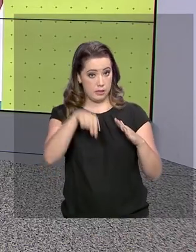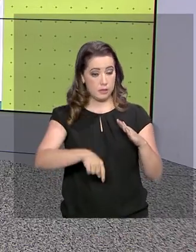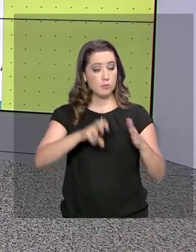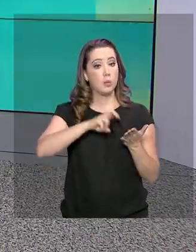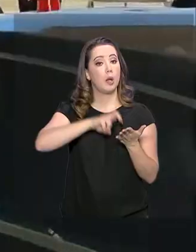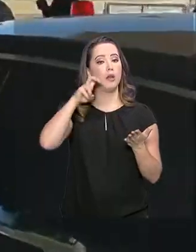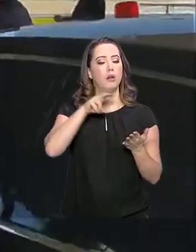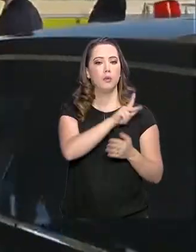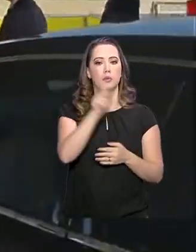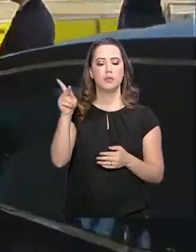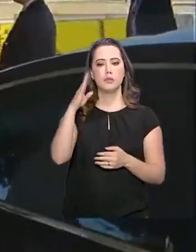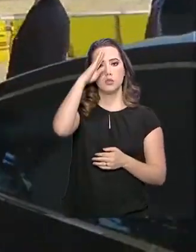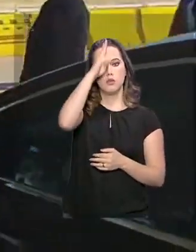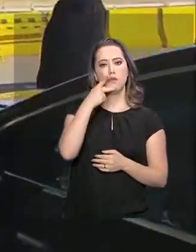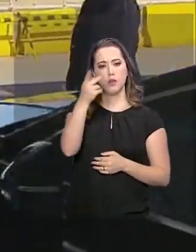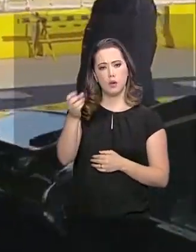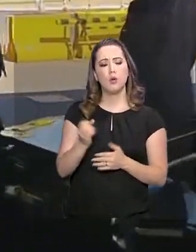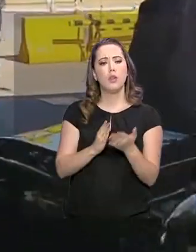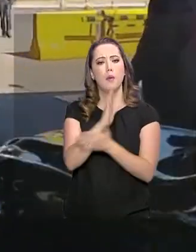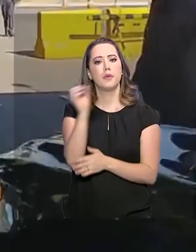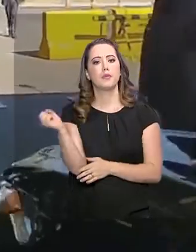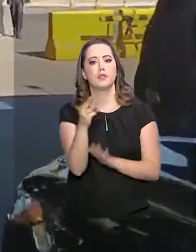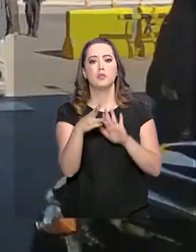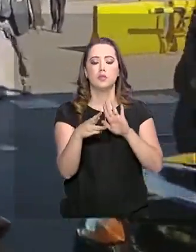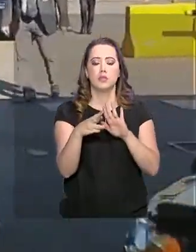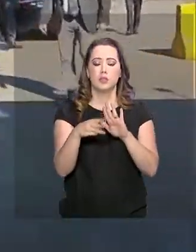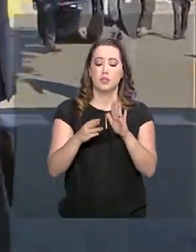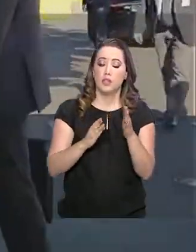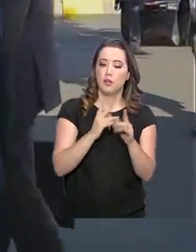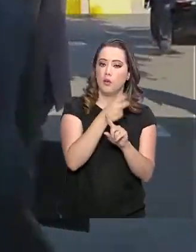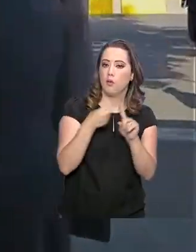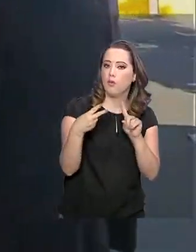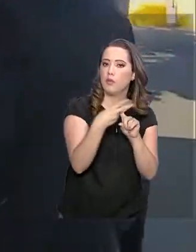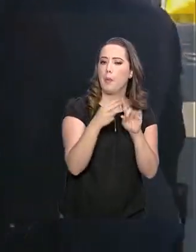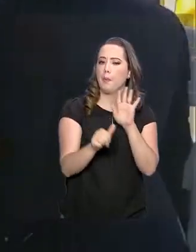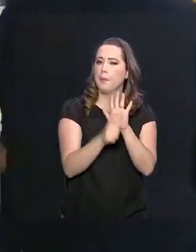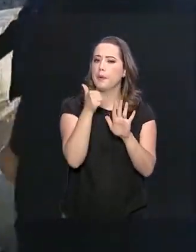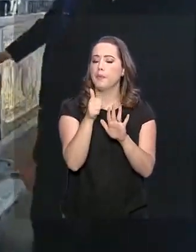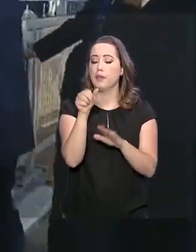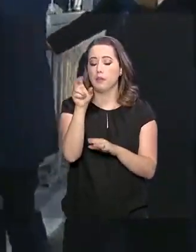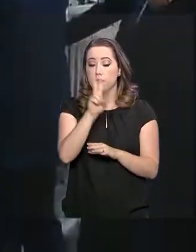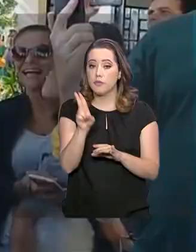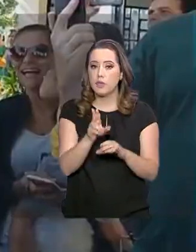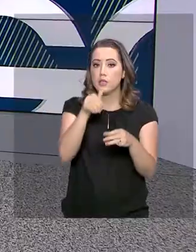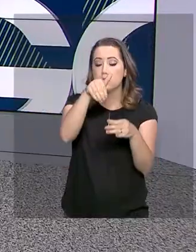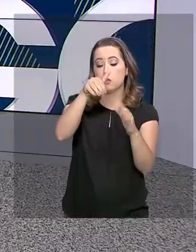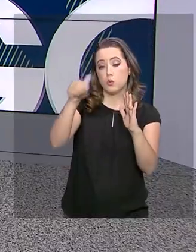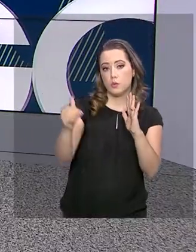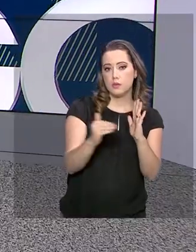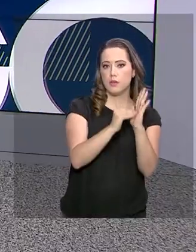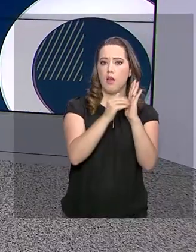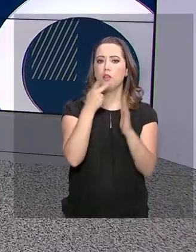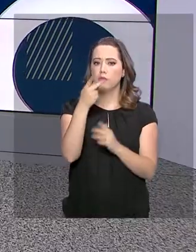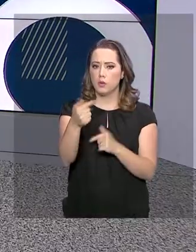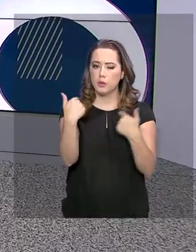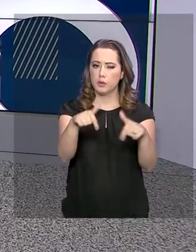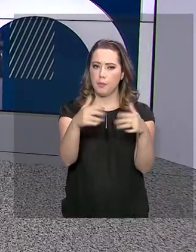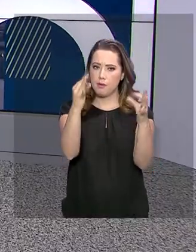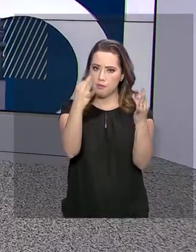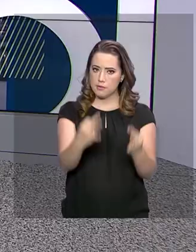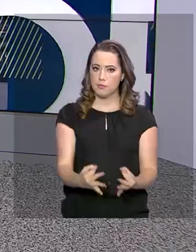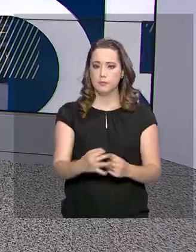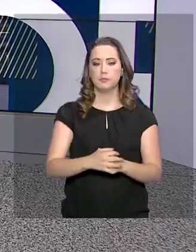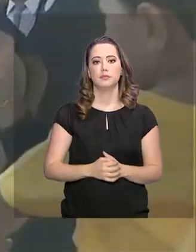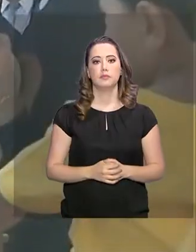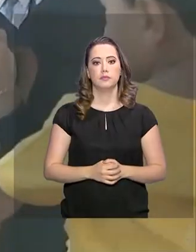comentou a aprovação da nova Previdência em primeiro turno pelo Senado. Para ele, o país está fazendo o dever de casa e não existe plano